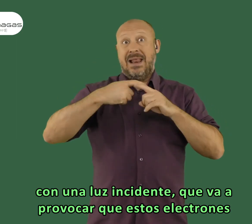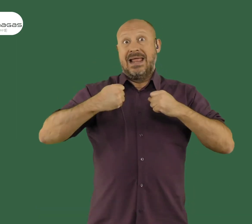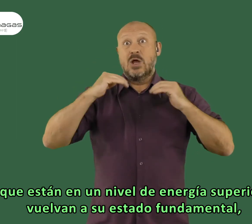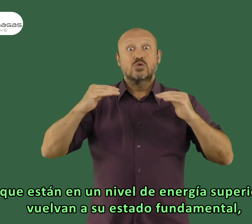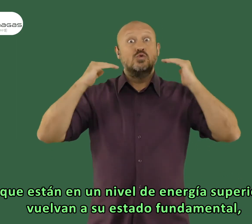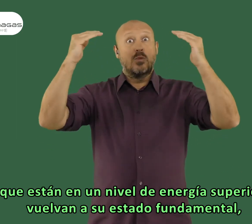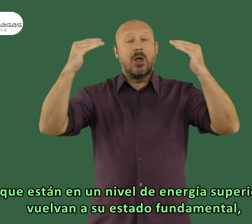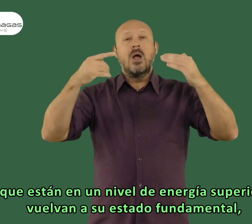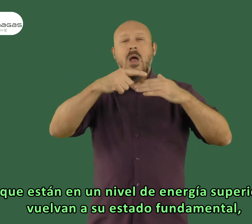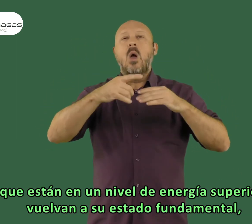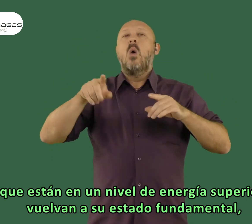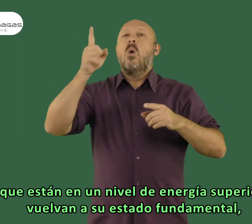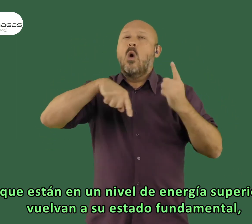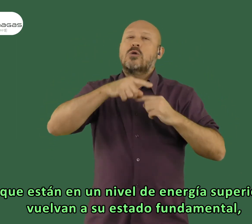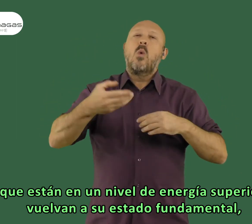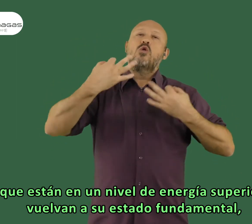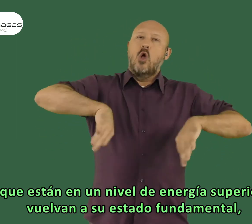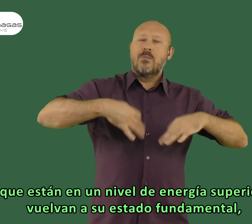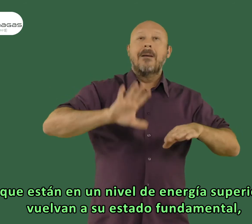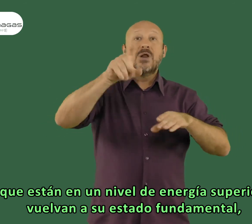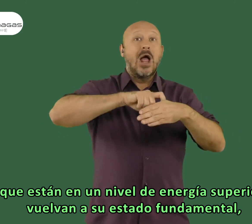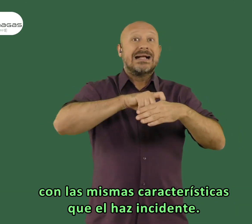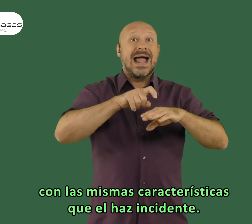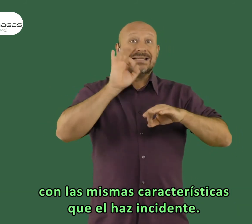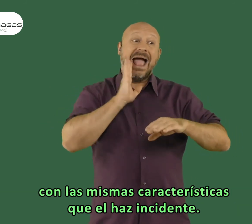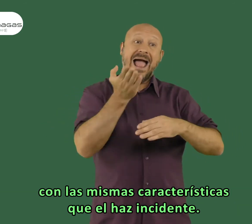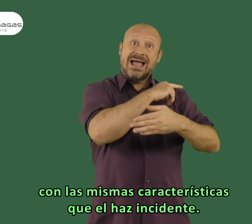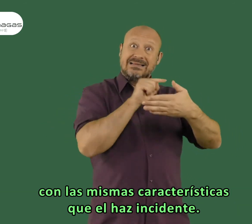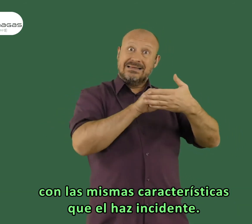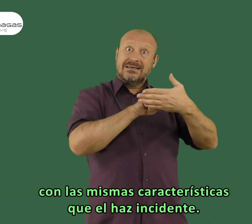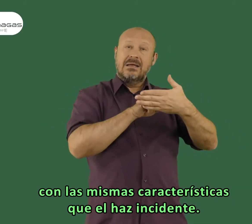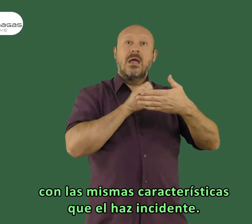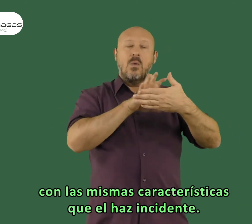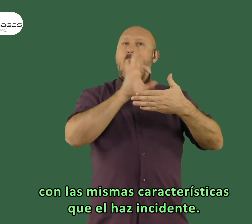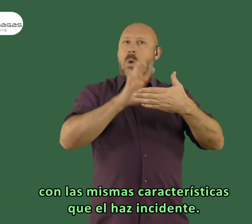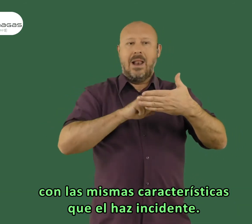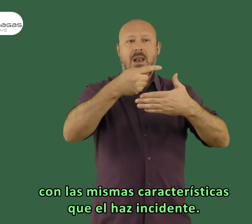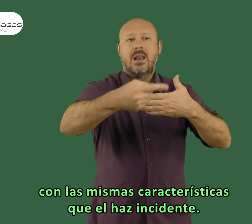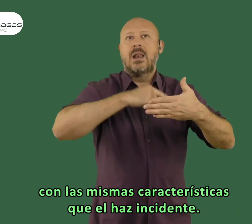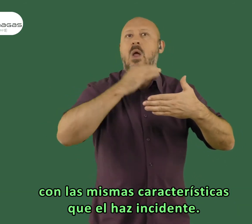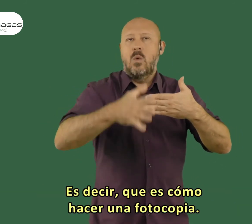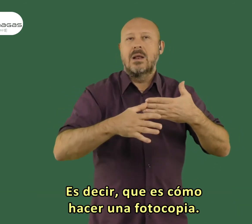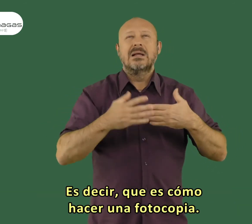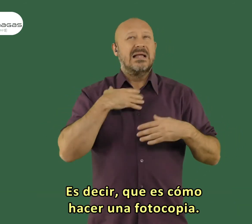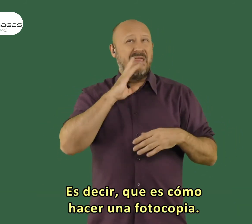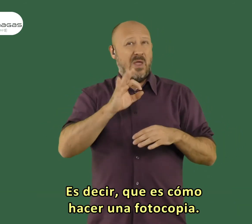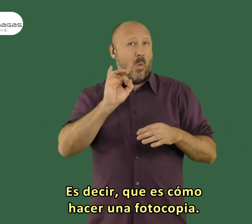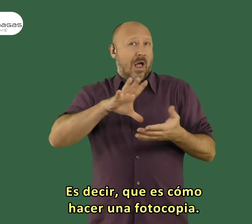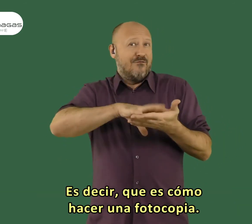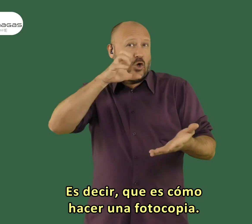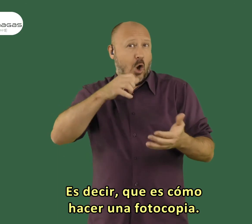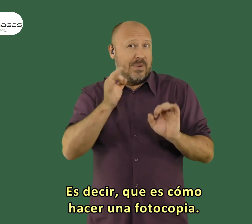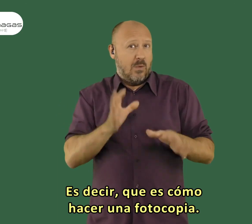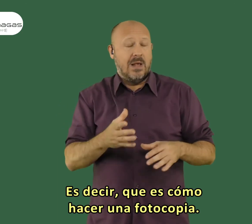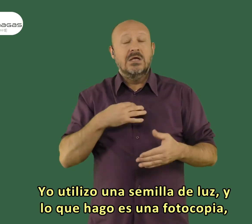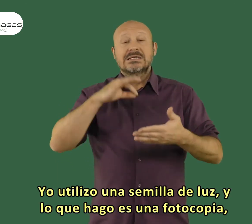estos electrones que están en niveles de energía superior vuelvan a su estado fundamental con las mismas características que el haz incidente. Es decir, que es como hacer